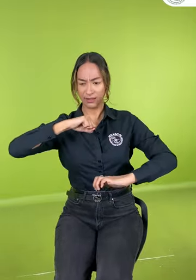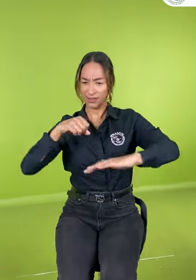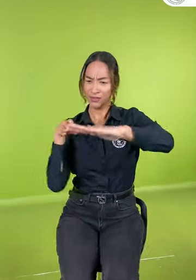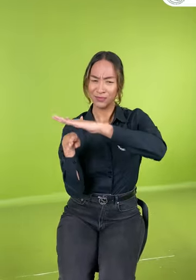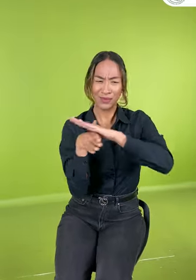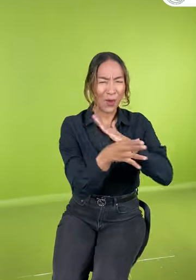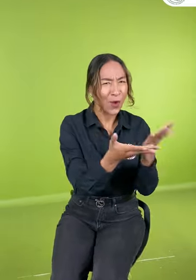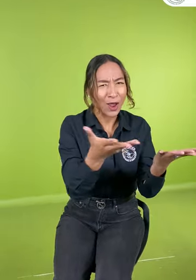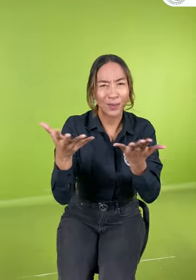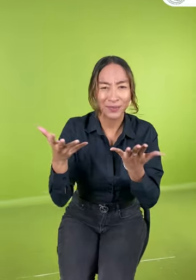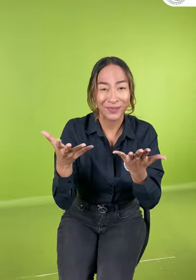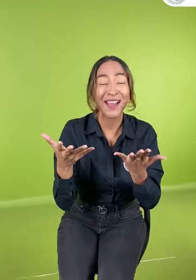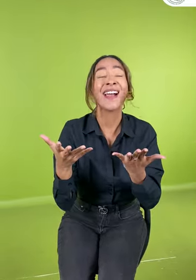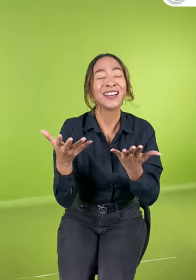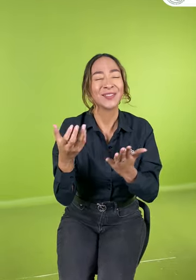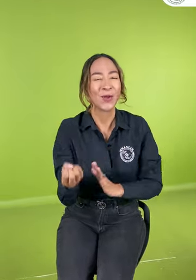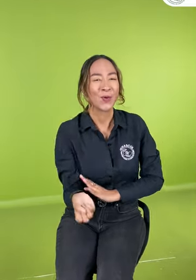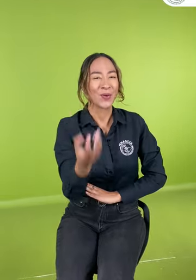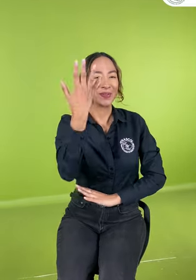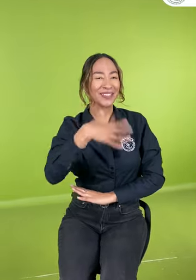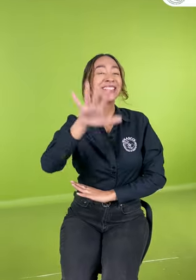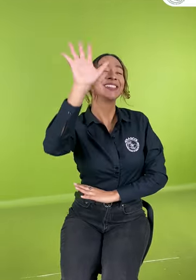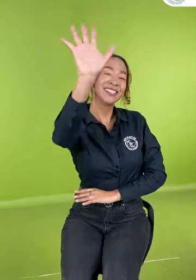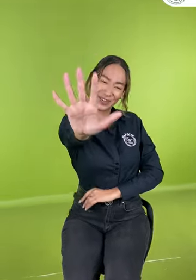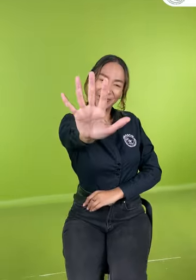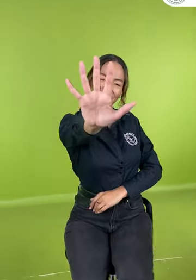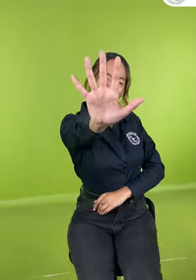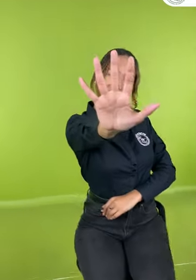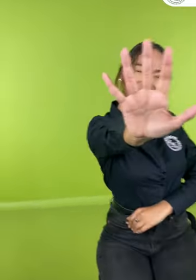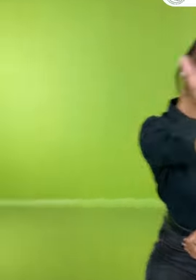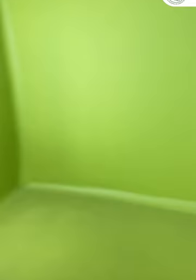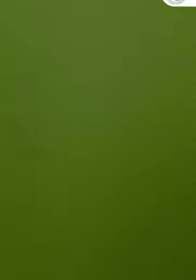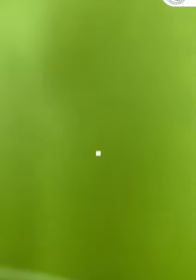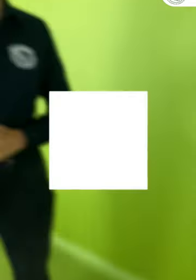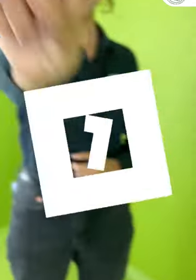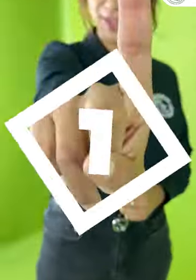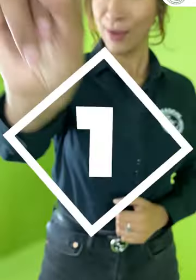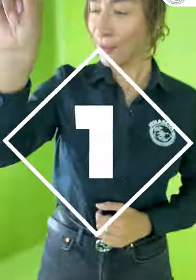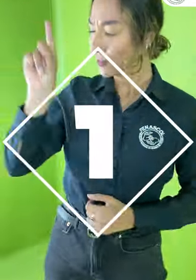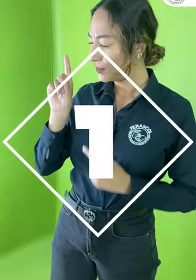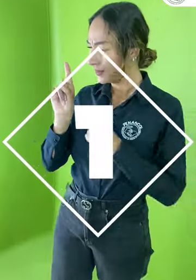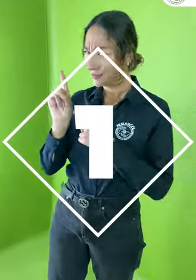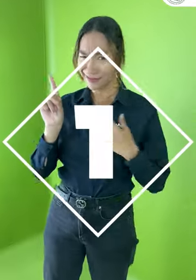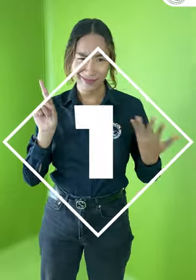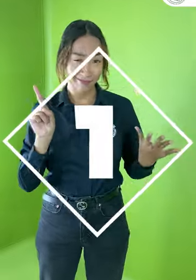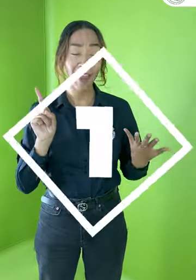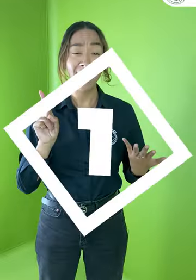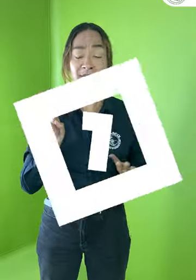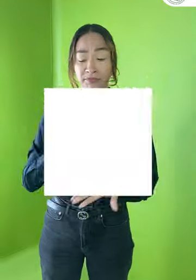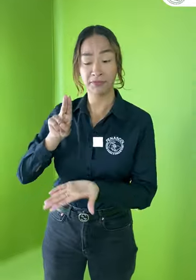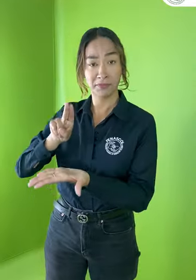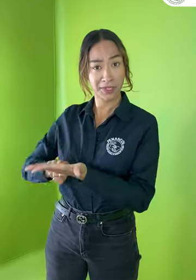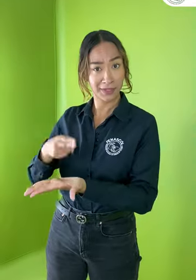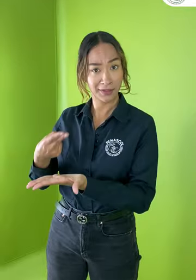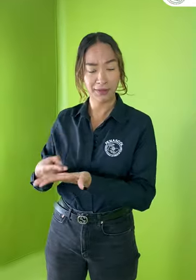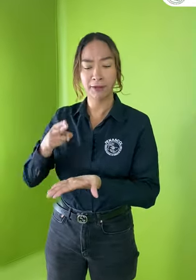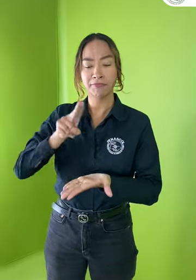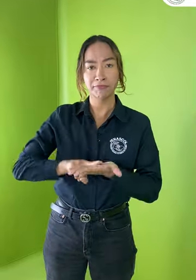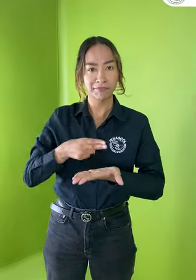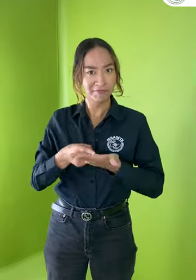para ponernos la camiseta y lograr espacios accesibles. Aquí te van 5 temáticas. 1. Los servicios de